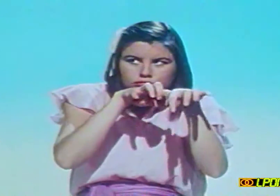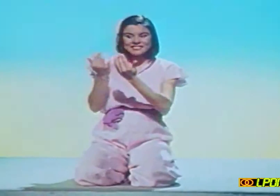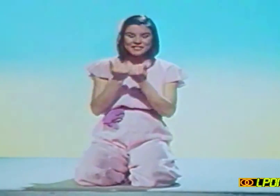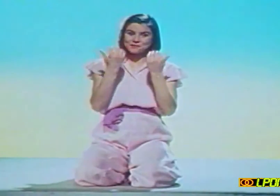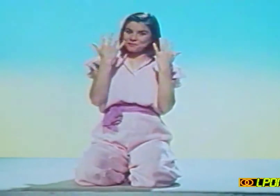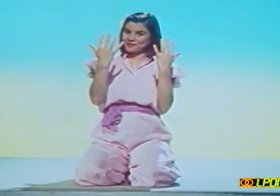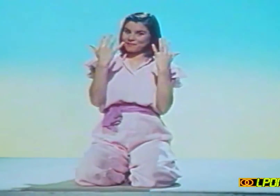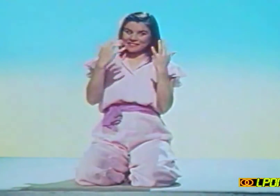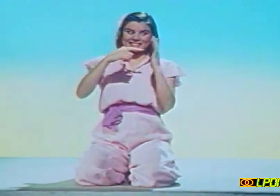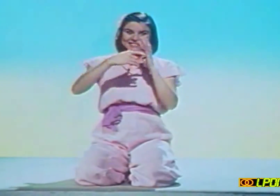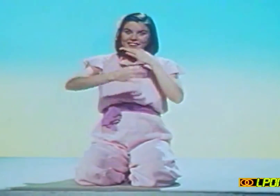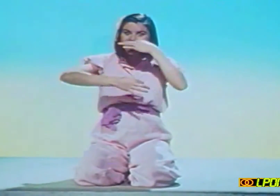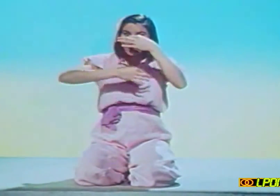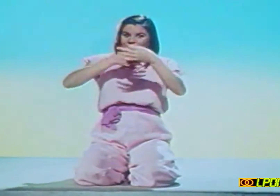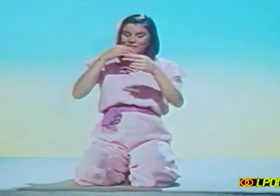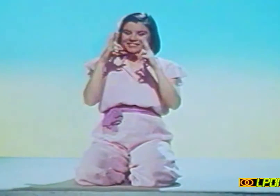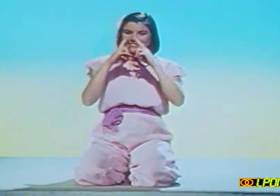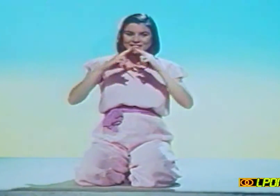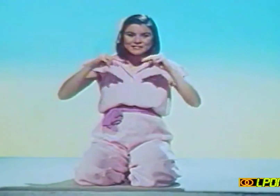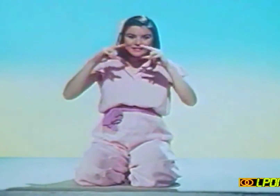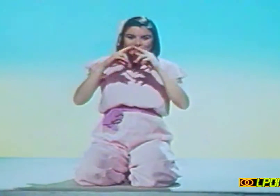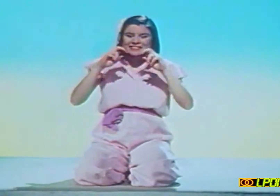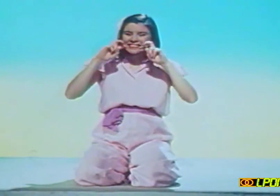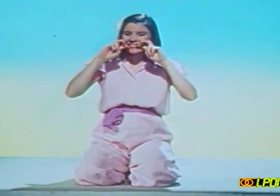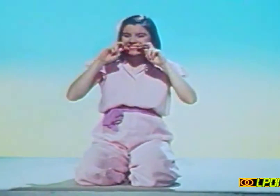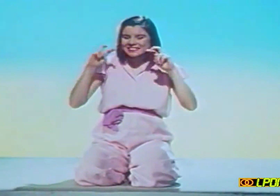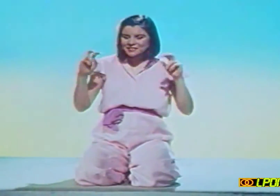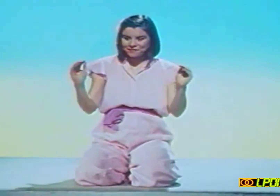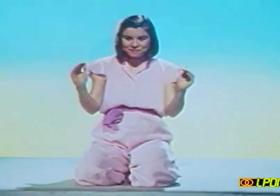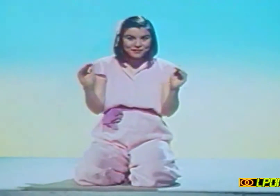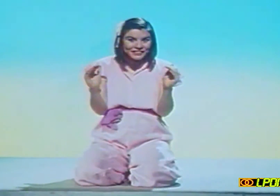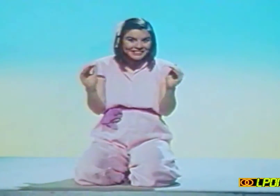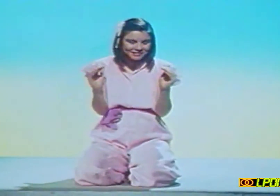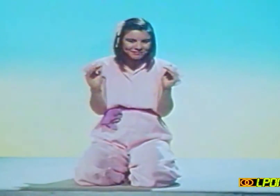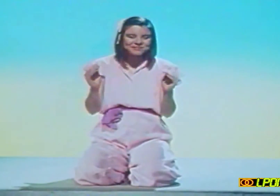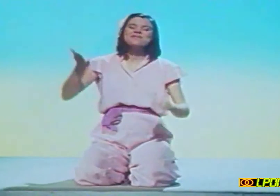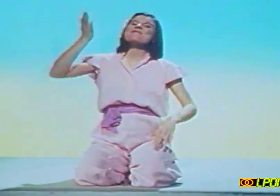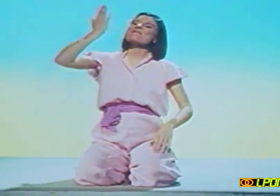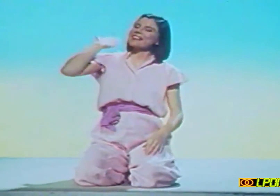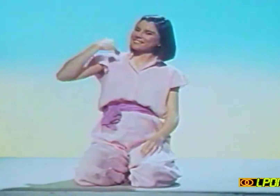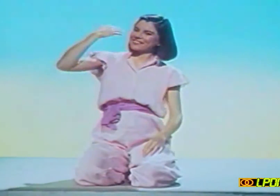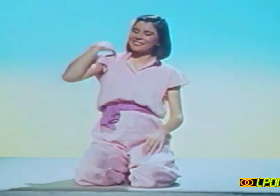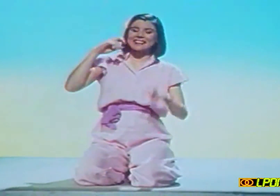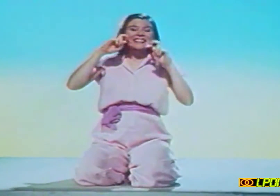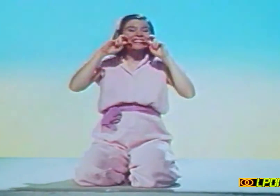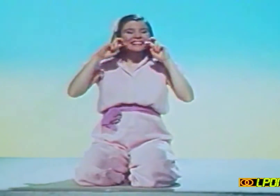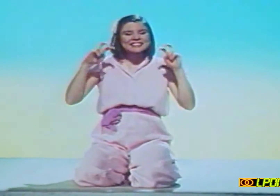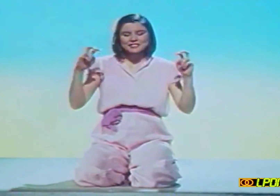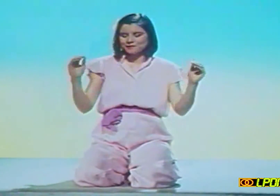Regardez mes mains. Elles vont vous raconter l'histoire d'un petit tigre. Il était une fois